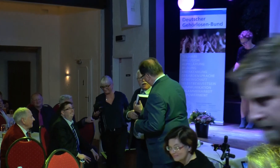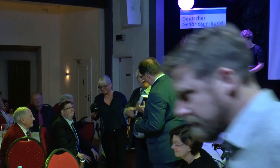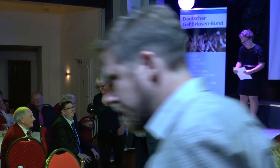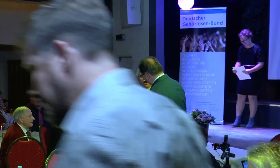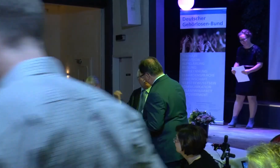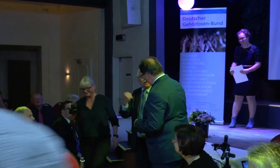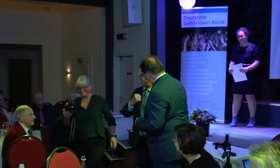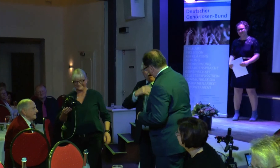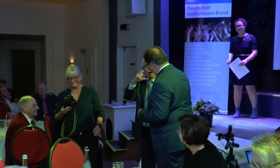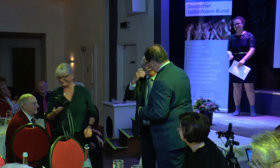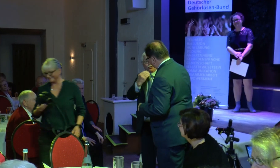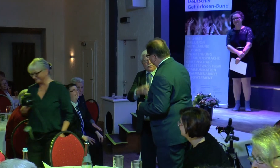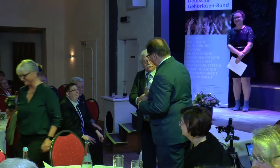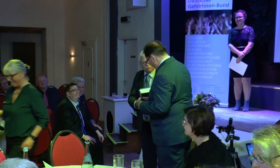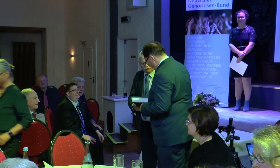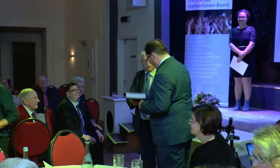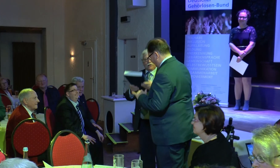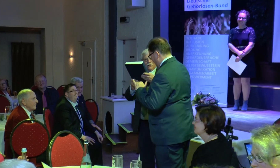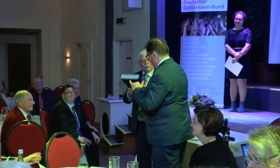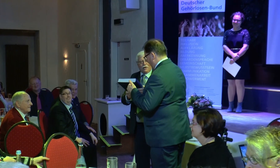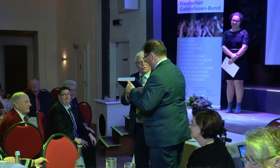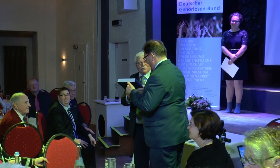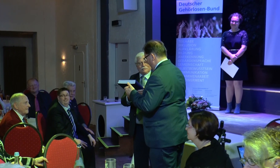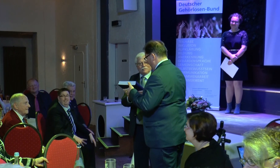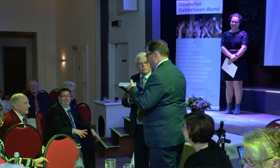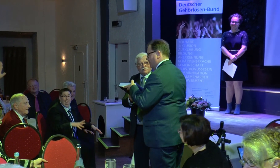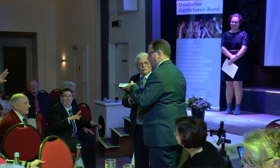Alles dokumentiert und hier zusammengefasst.